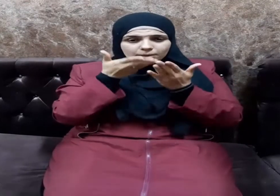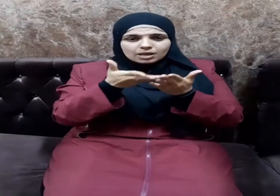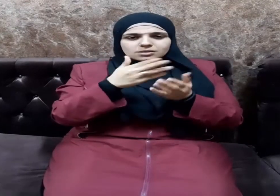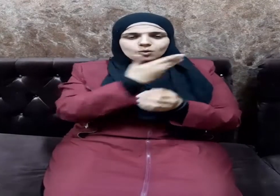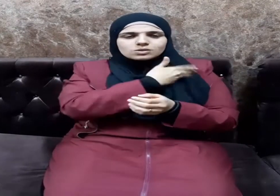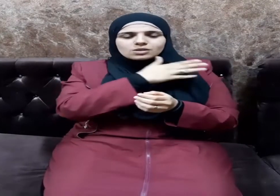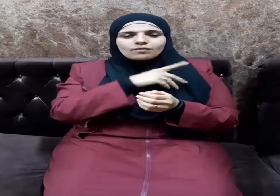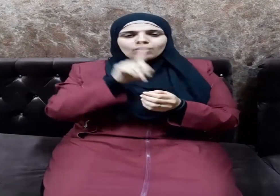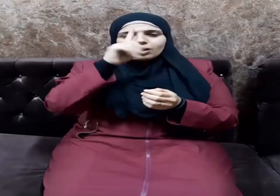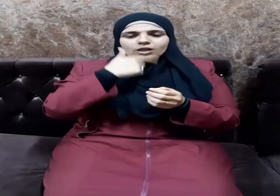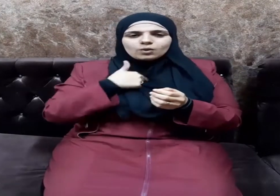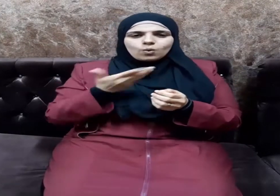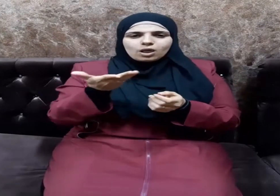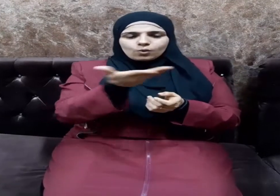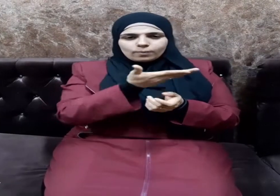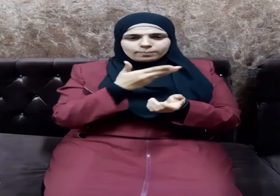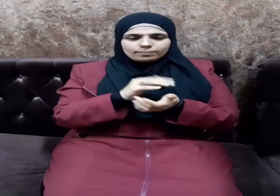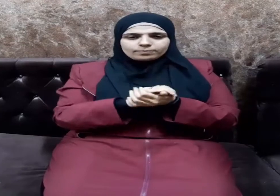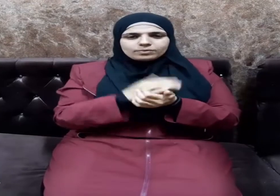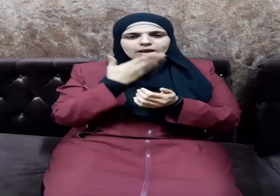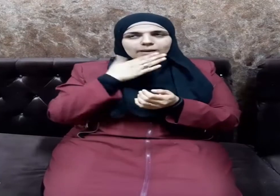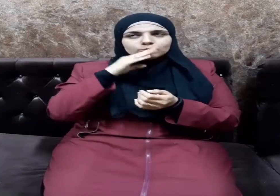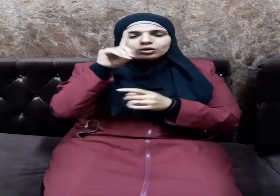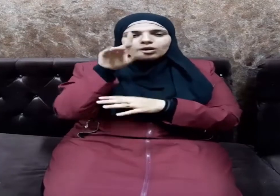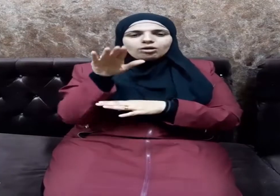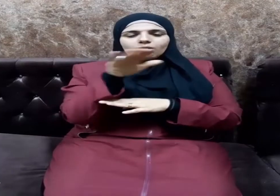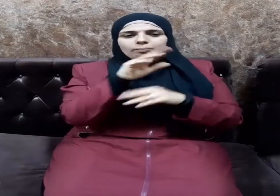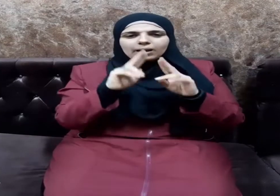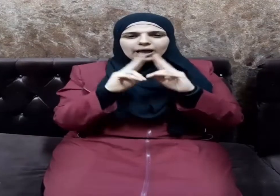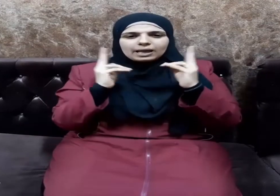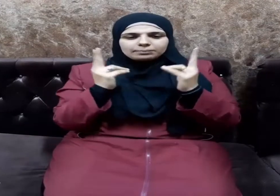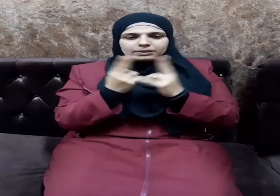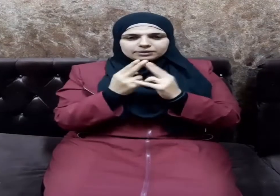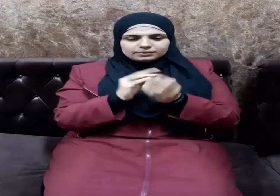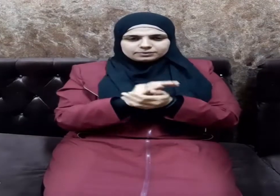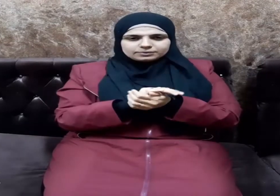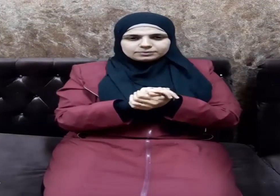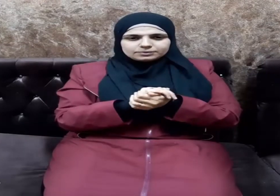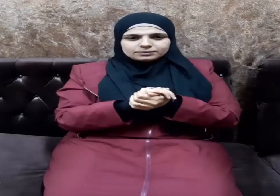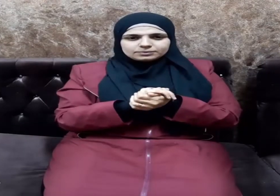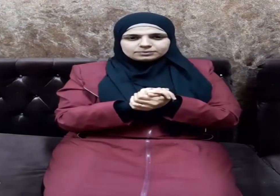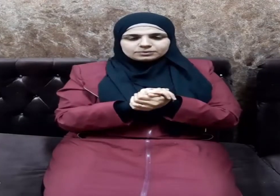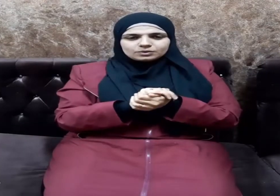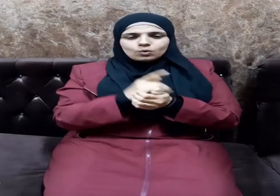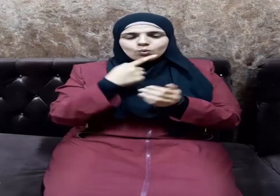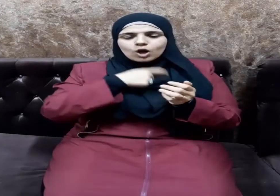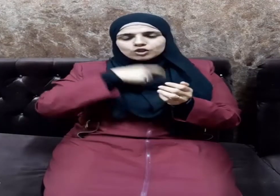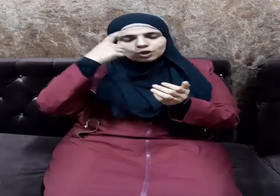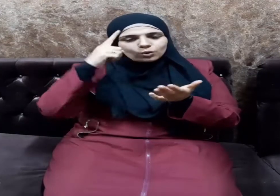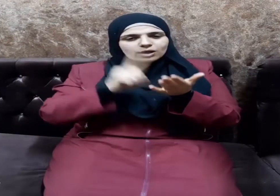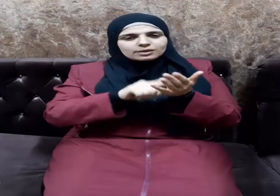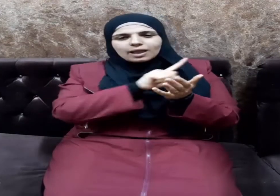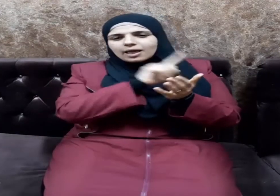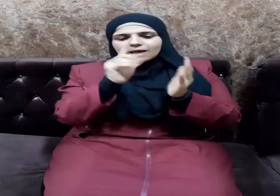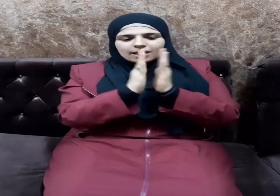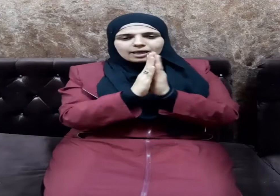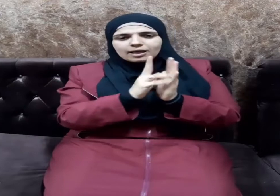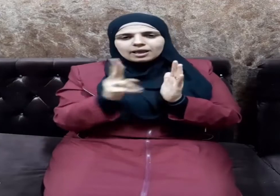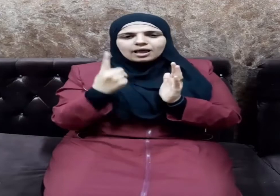وأستغفر الله لي ولكم الحمد لله رب العالمين وأشهد أن لا إله إلا